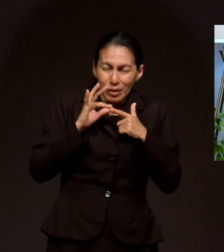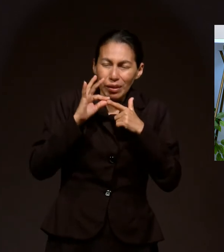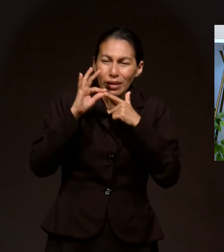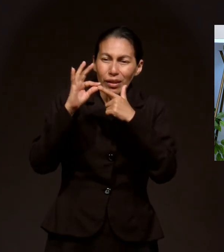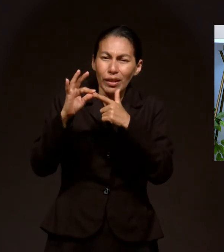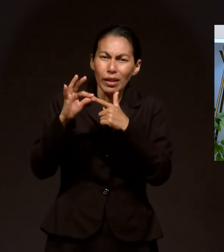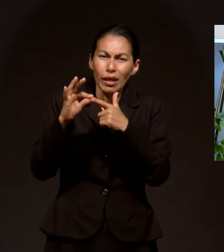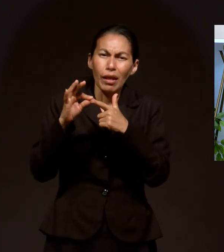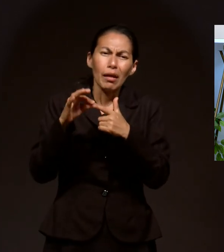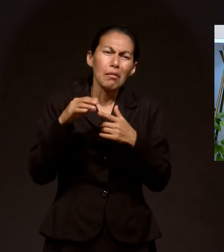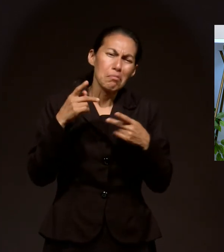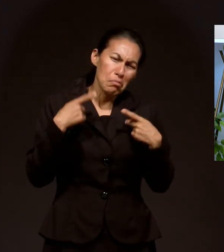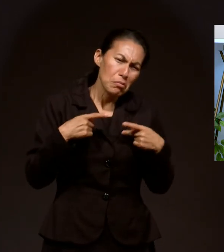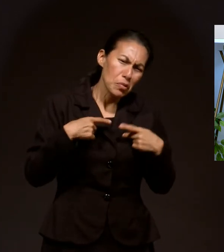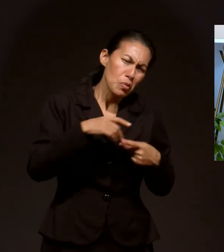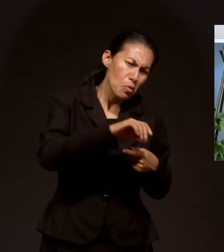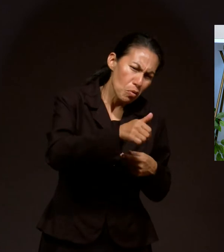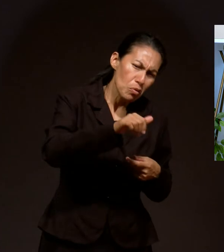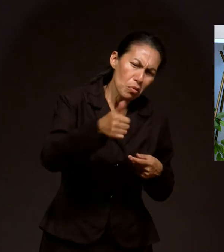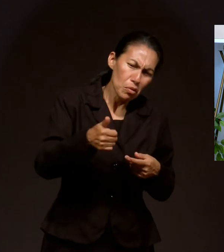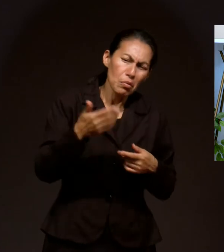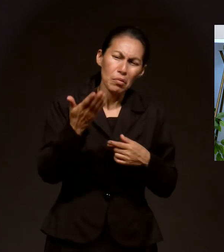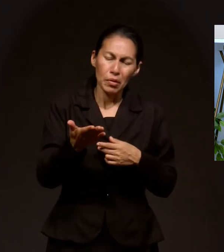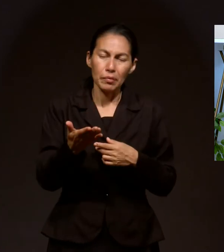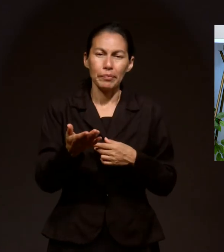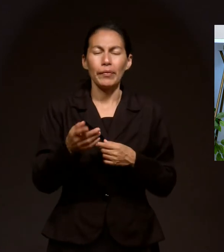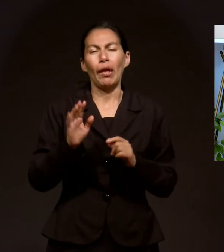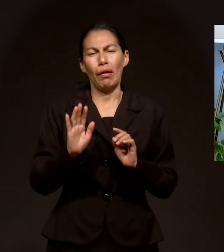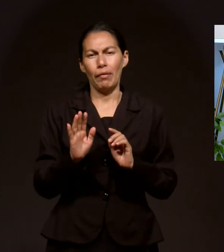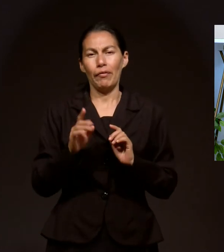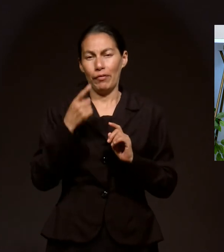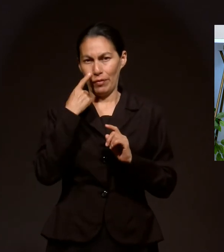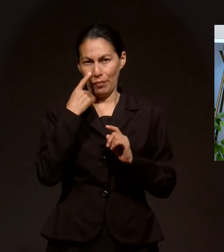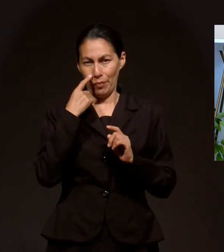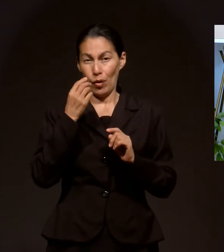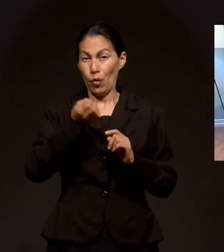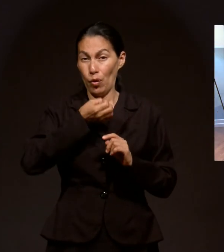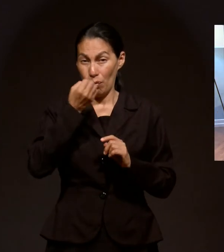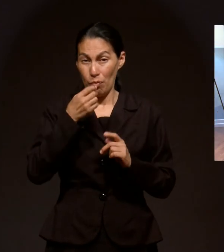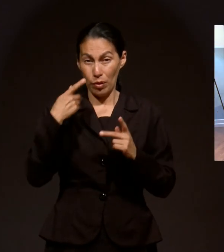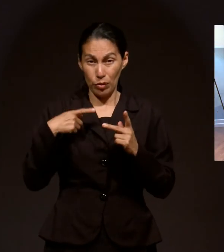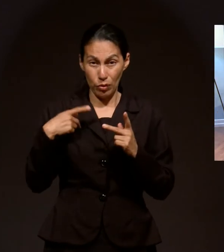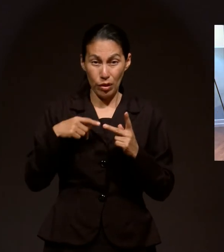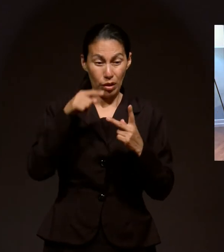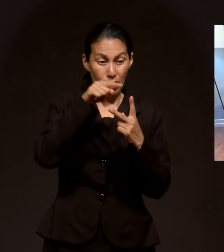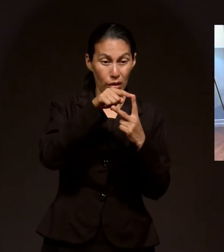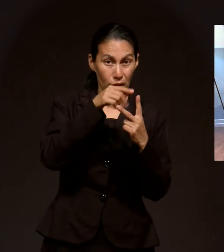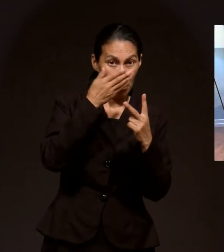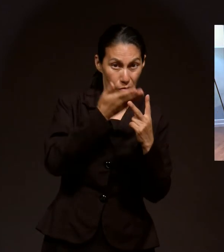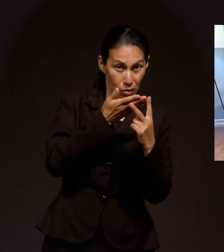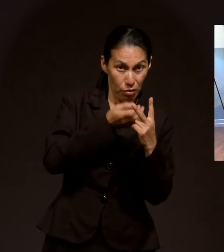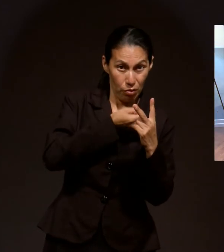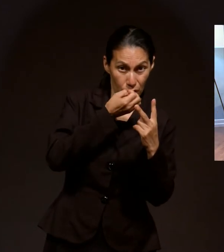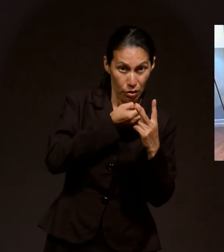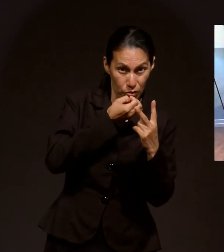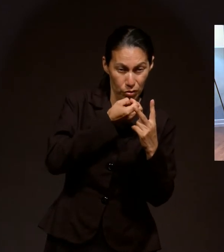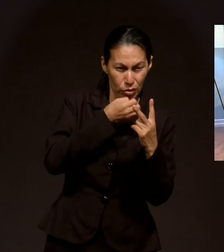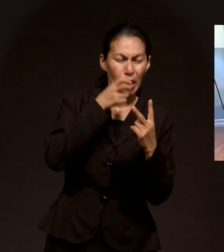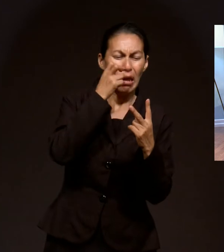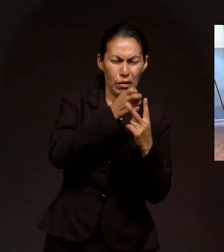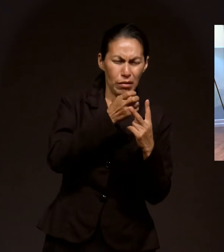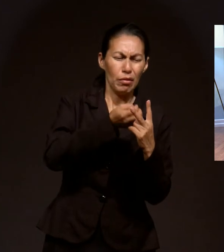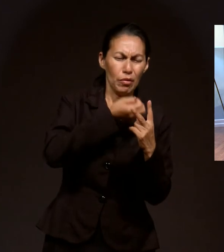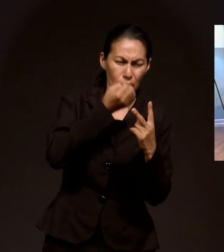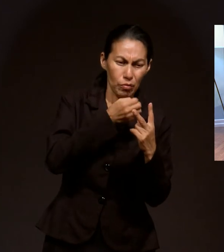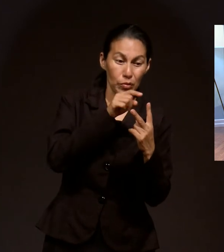piden que oren por otra persona. Así que oramos por el que pide, como por la persona a la cual